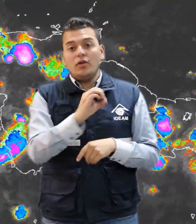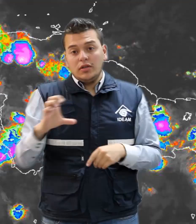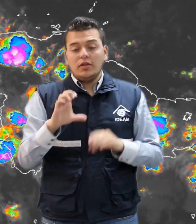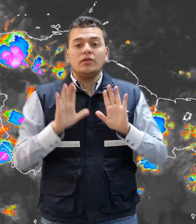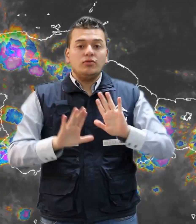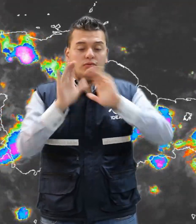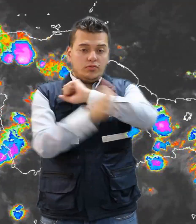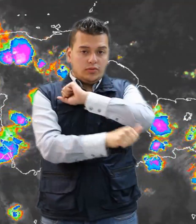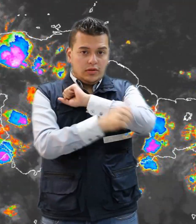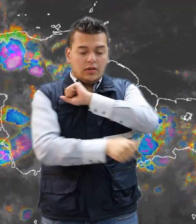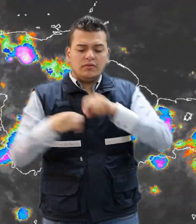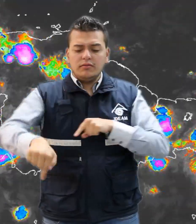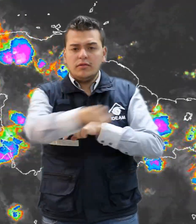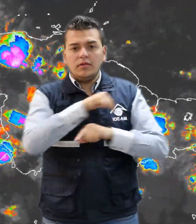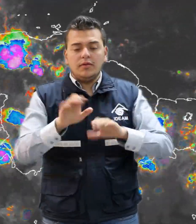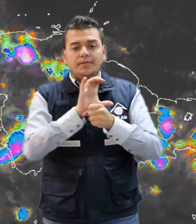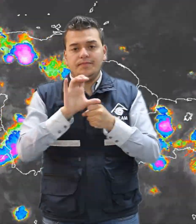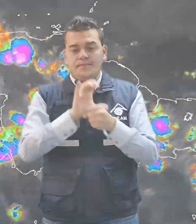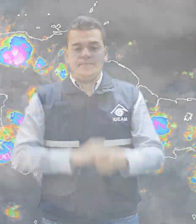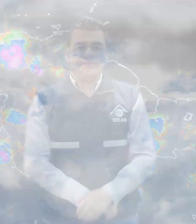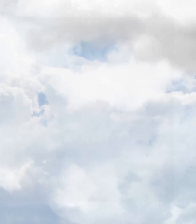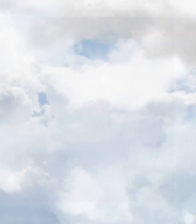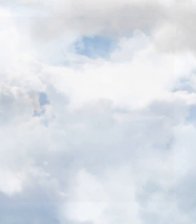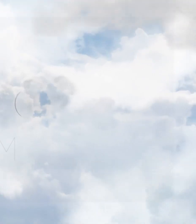de Boyacá y sobre sectores de Cundinamarca.